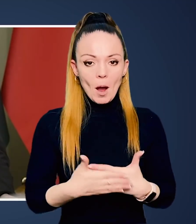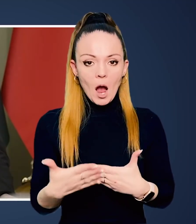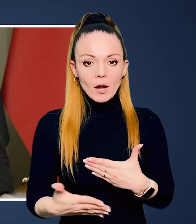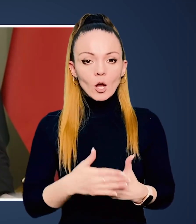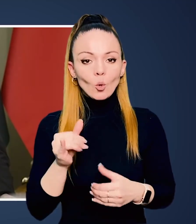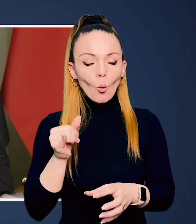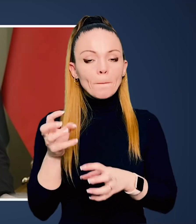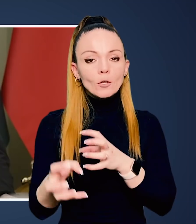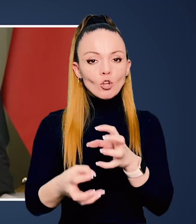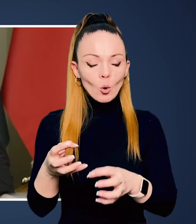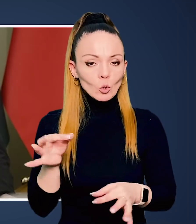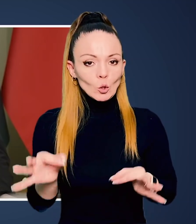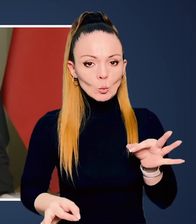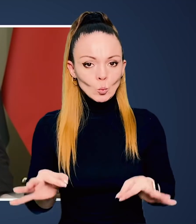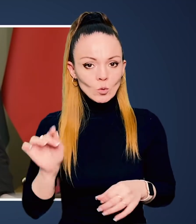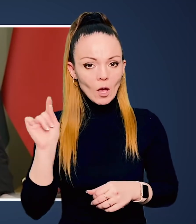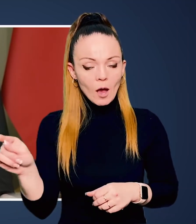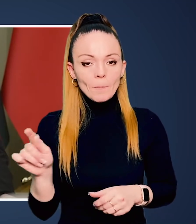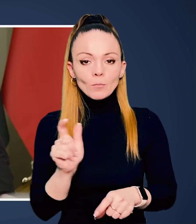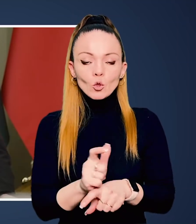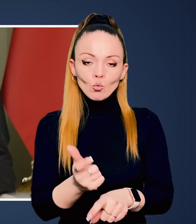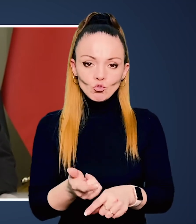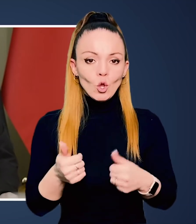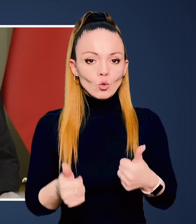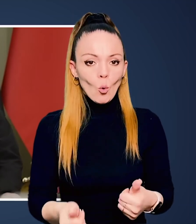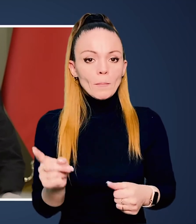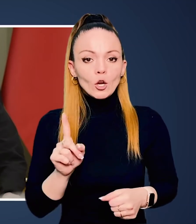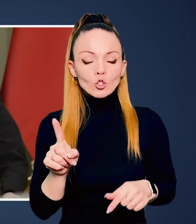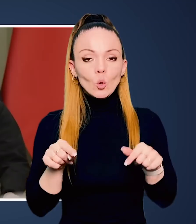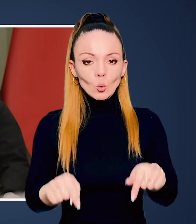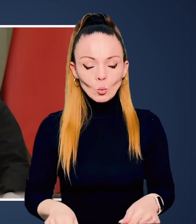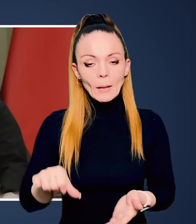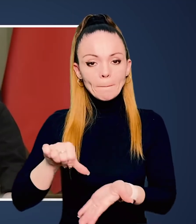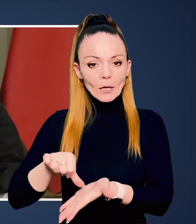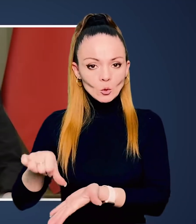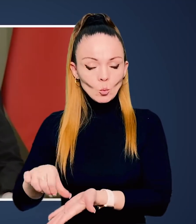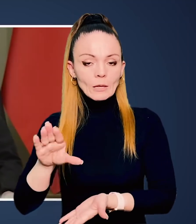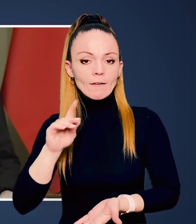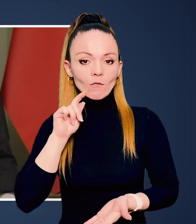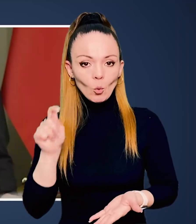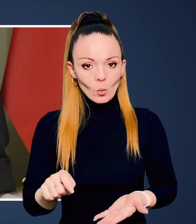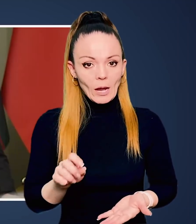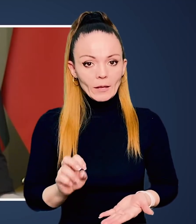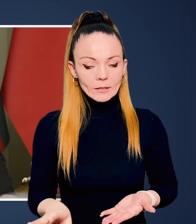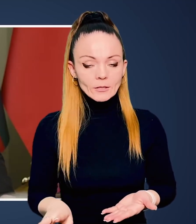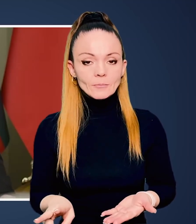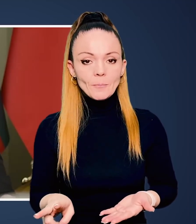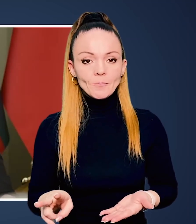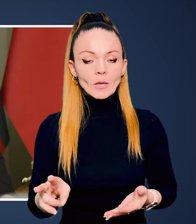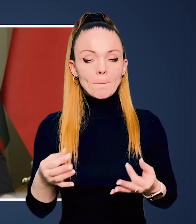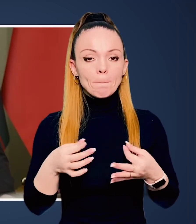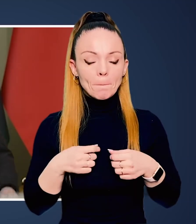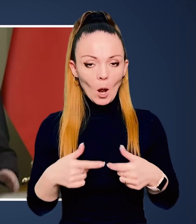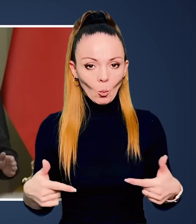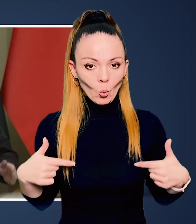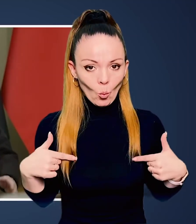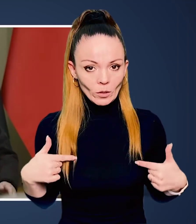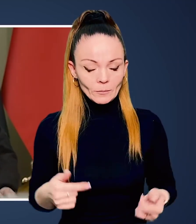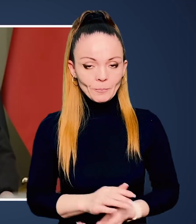покарати. У міжнародних судах дуже добре, що тут присутні в Україні